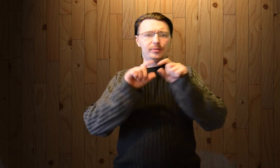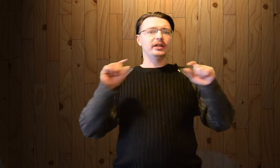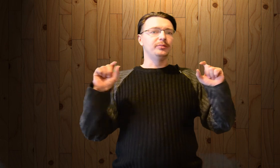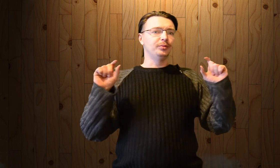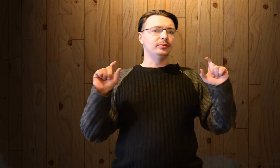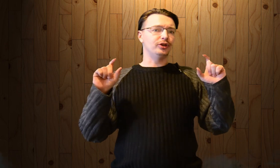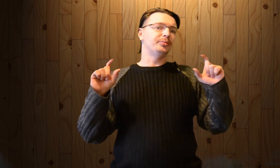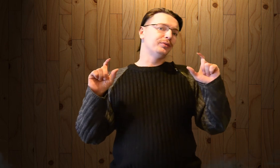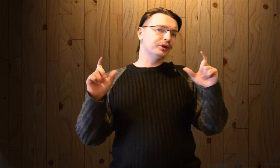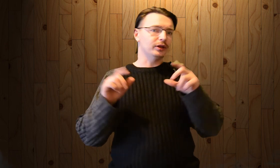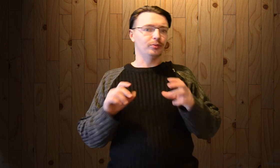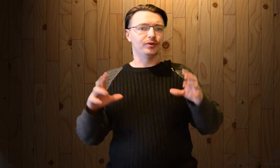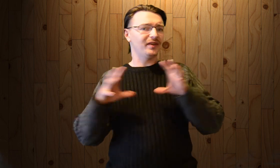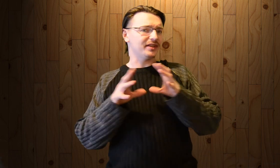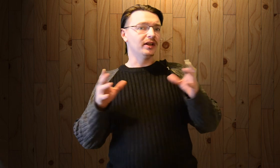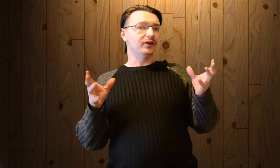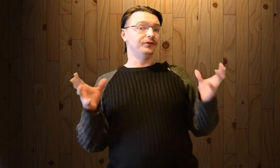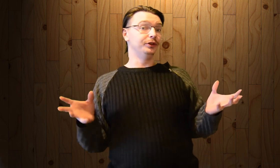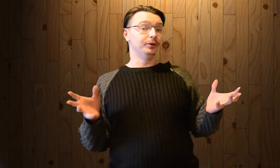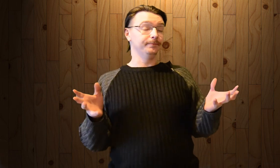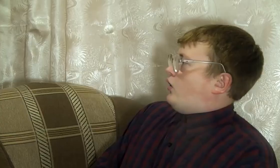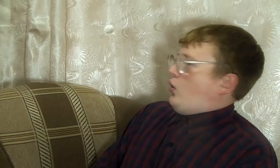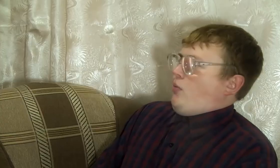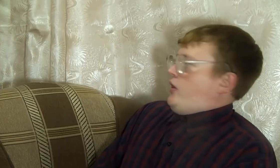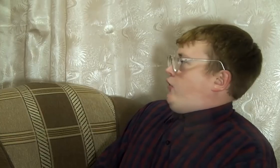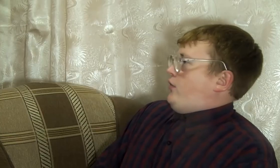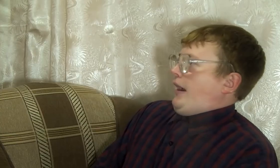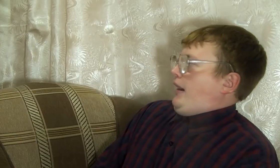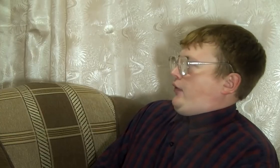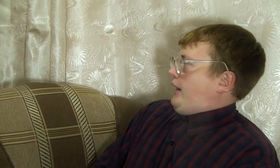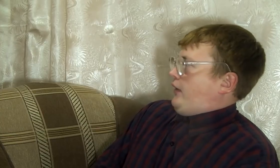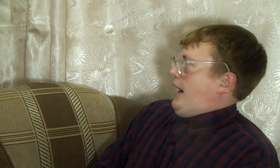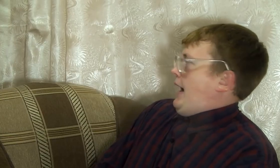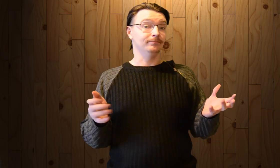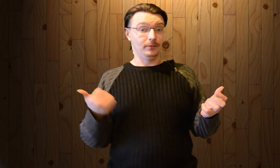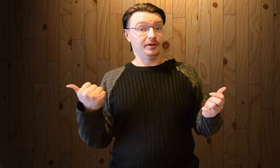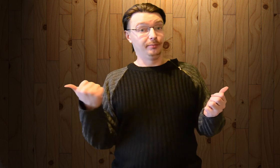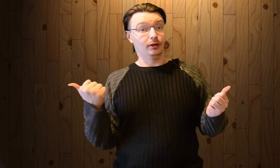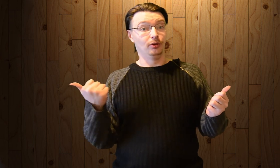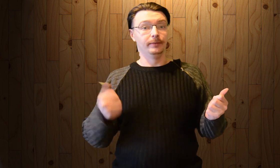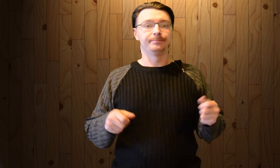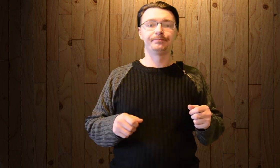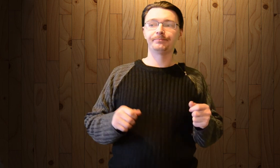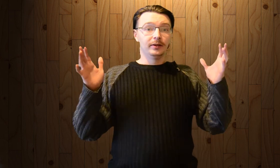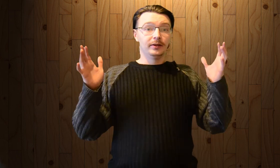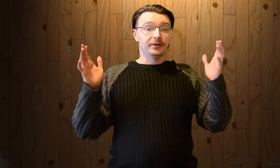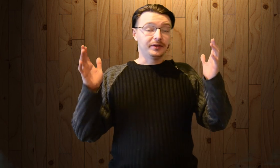маленькие небольшие превьюшки, которые будут вставляться в видео. Ебаный в рот, да как так-то, а? Да, типа такого. Всем